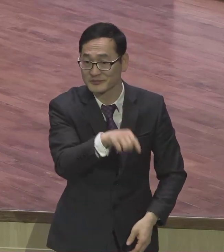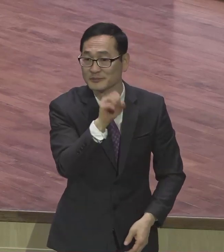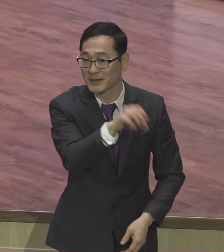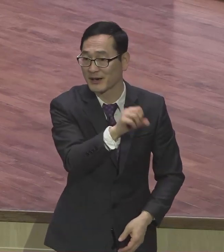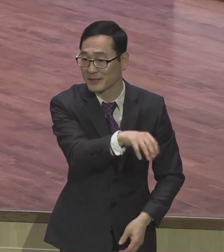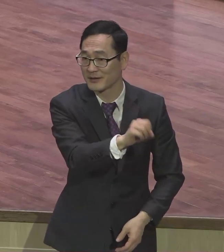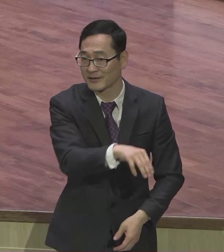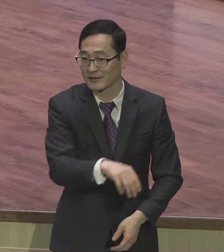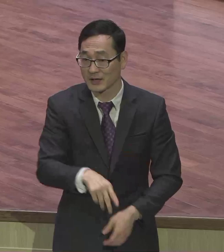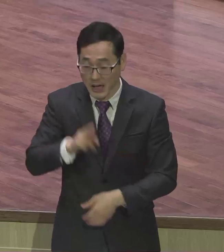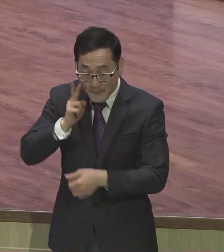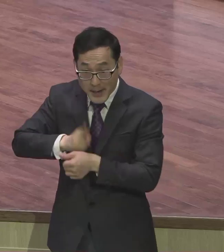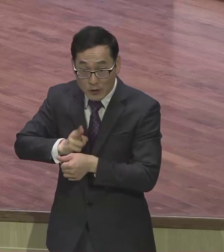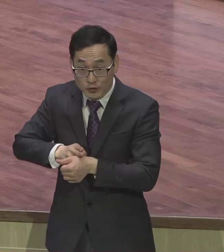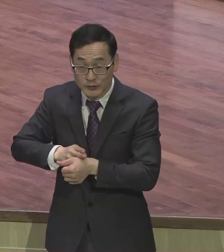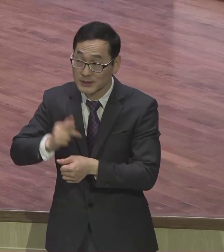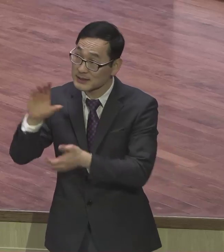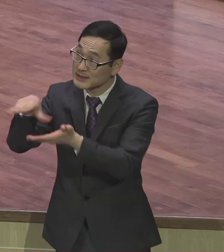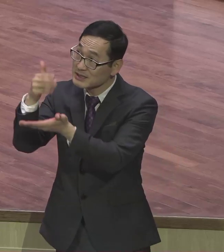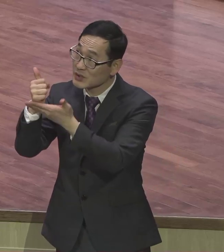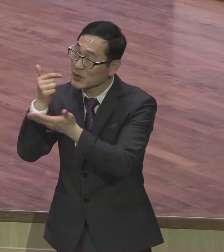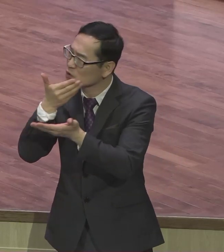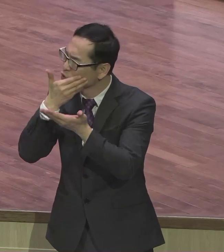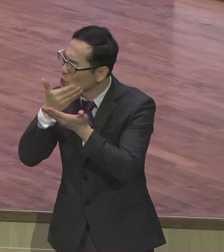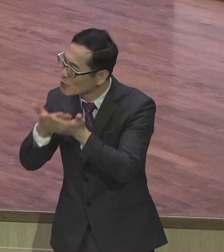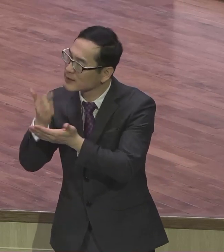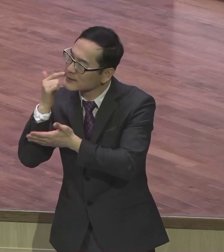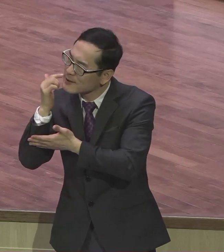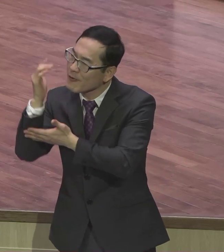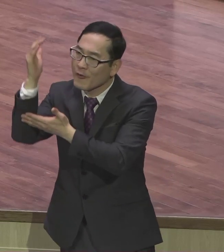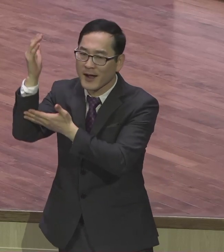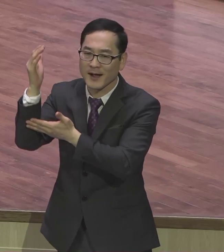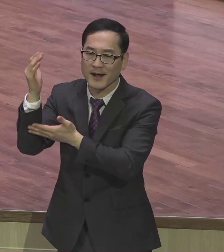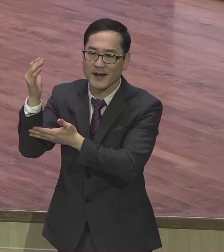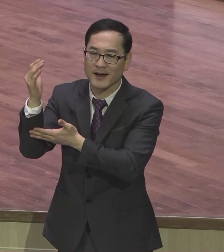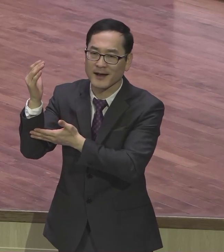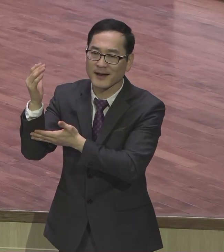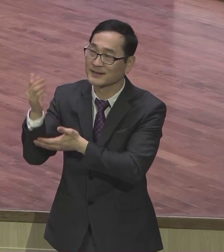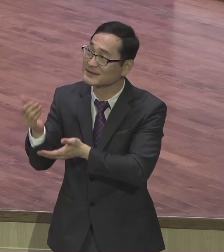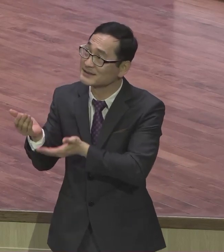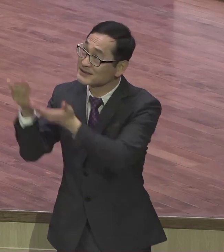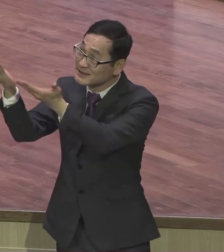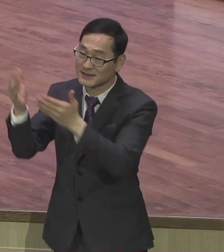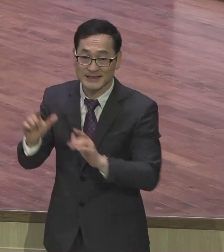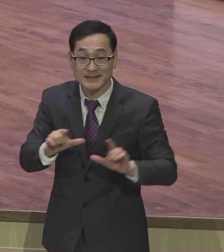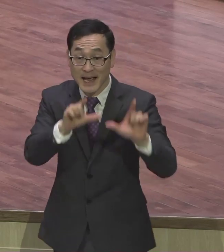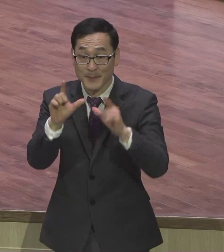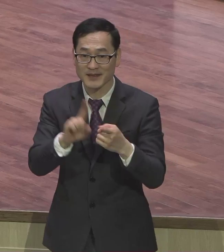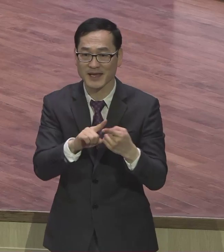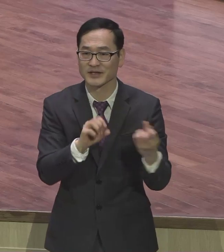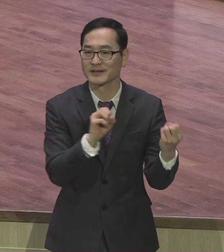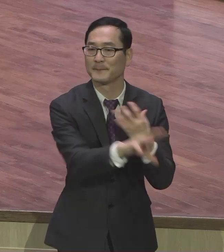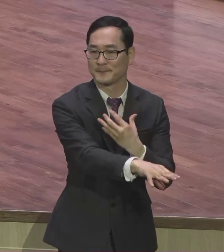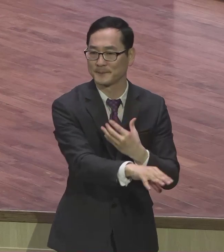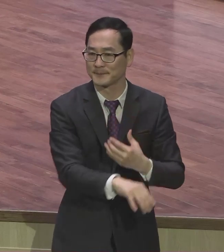크리스도를 종기하게 하는 삶을 어떻게 살해하느냐에 대해서 쉽게 답을 주고 있습니다 그것은 바로